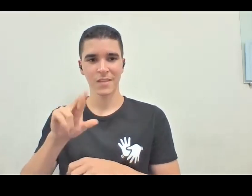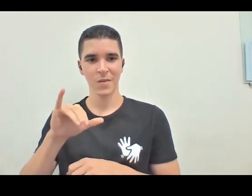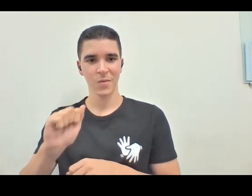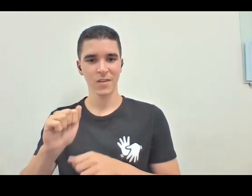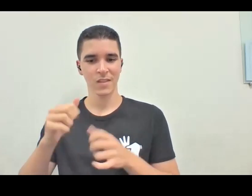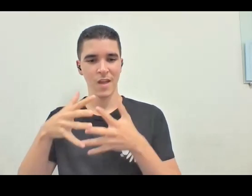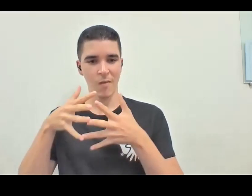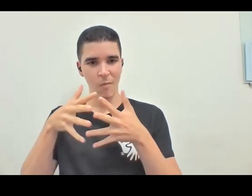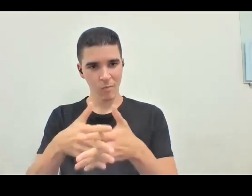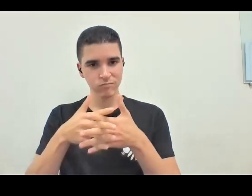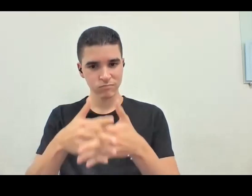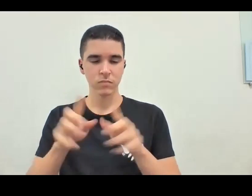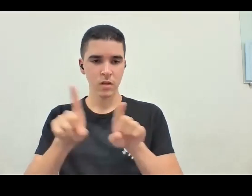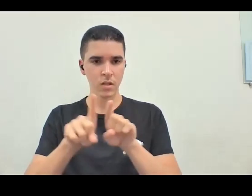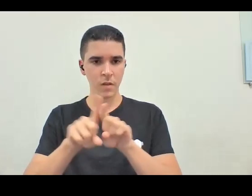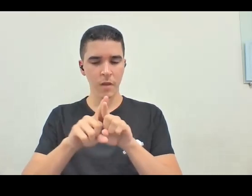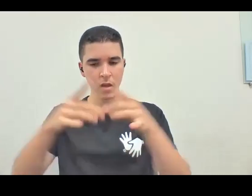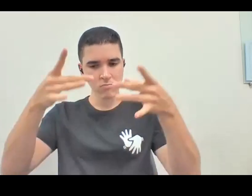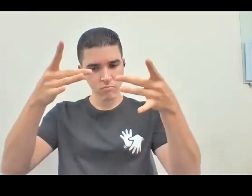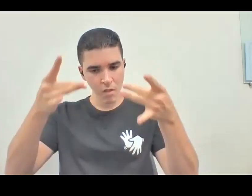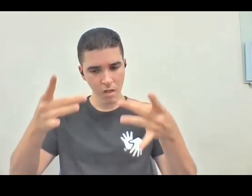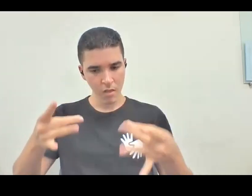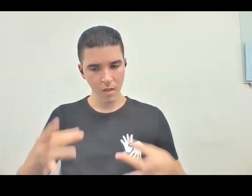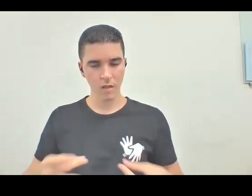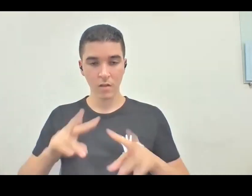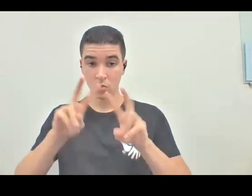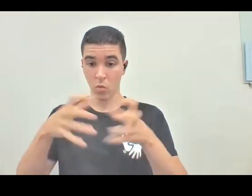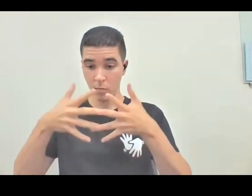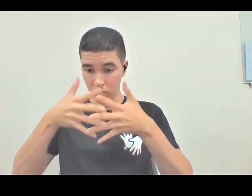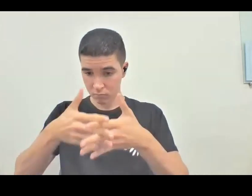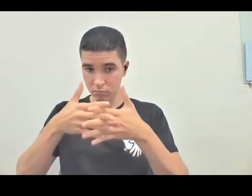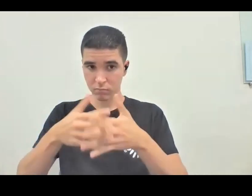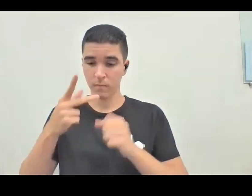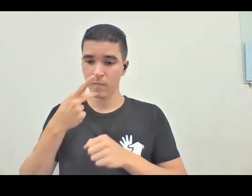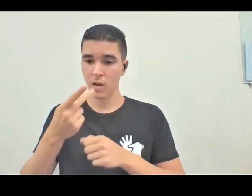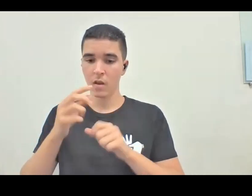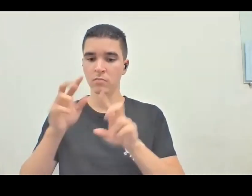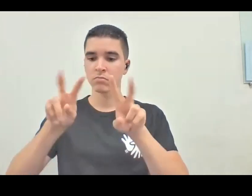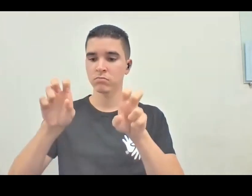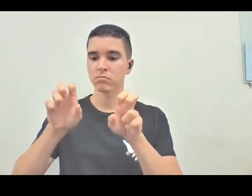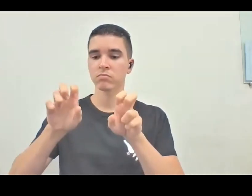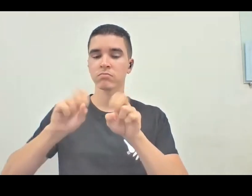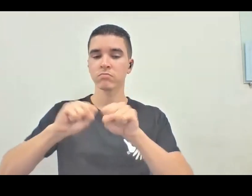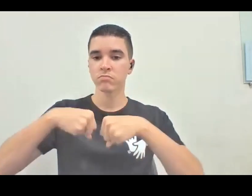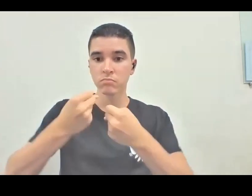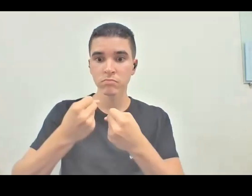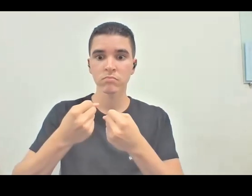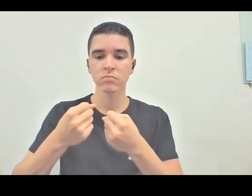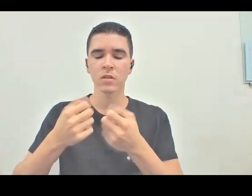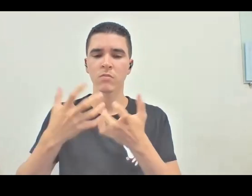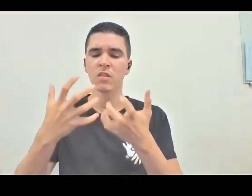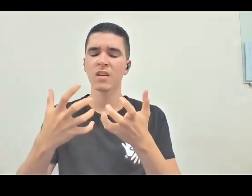né, é, descrevendo isso como uma qualidade da conversa, uma qualidade dessas ações e queria trazer uma definição do que é